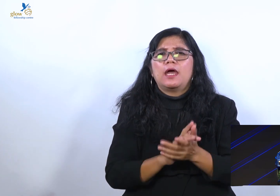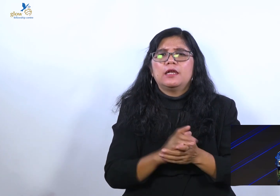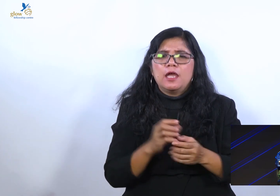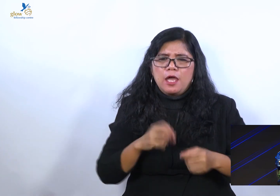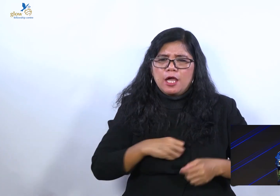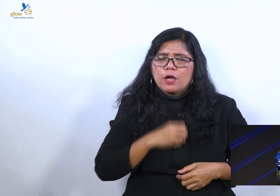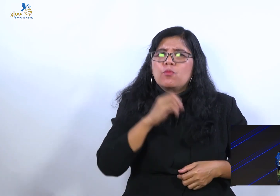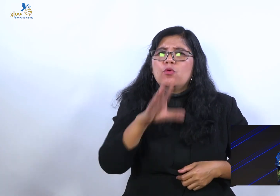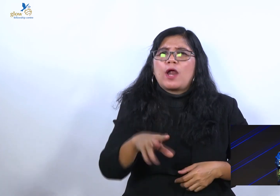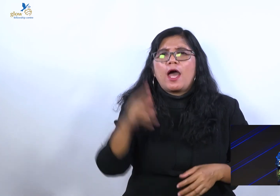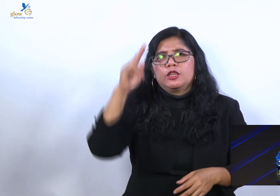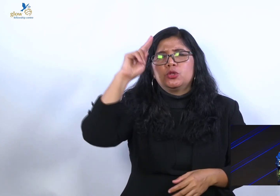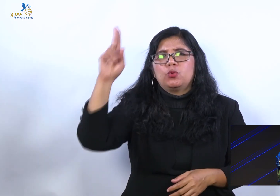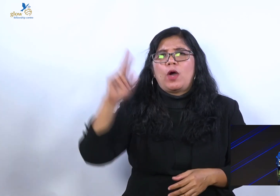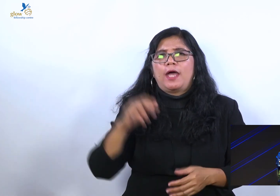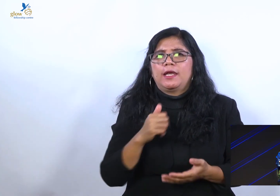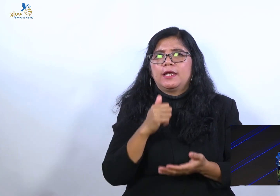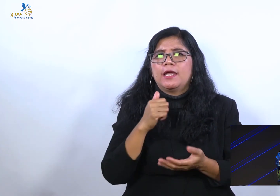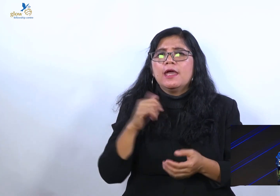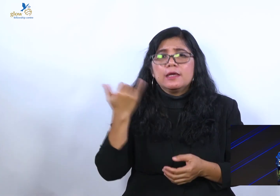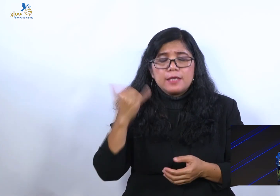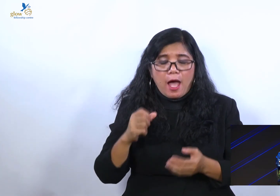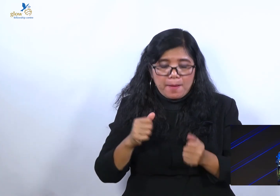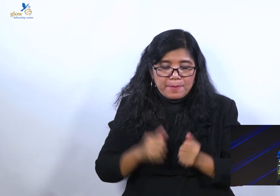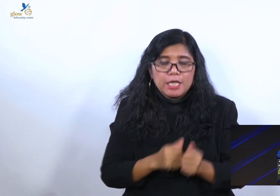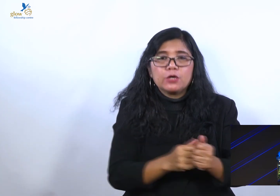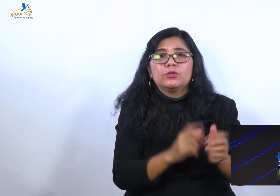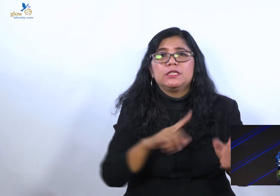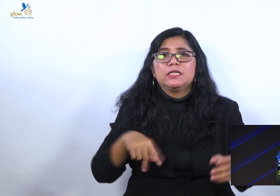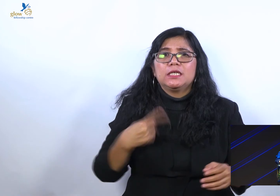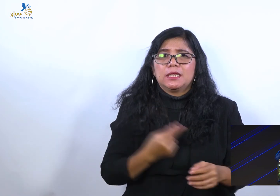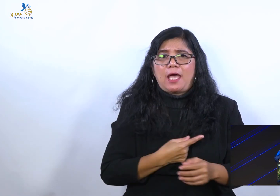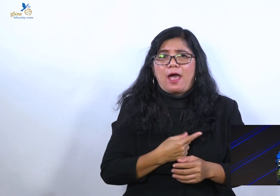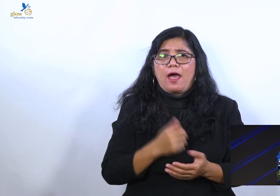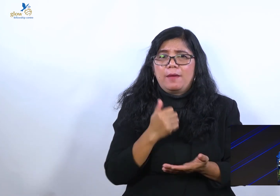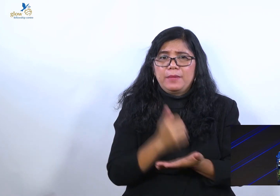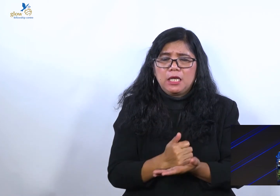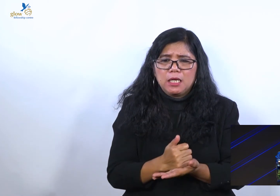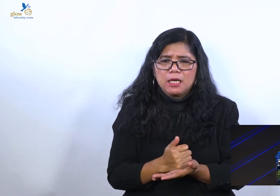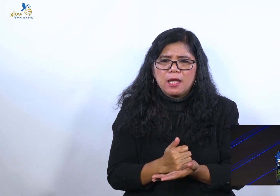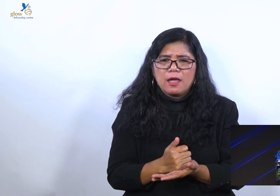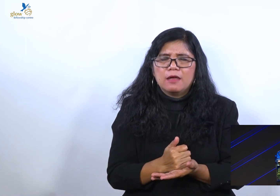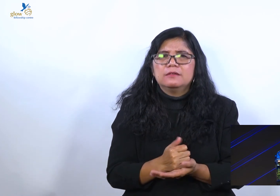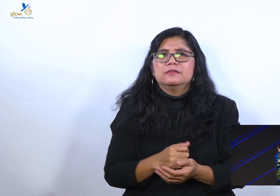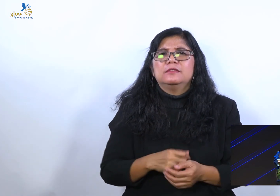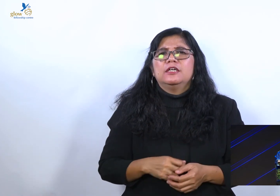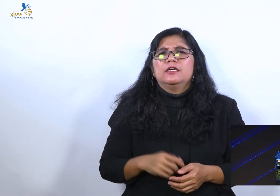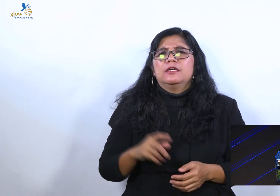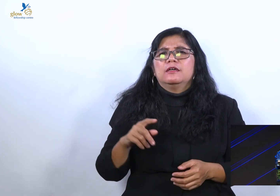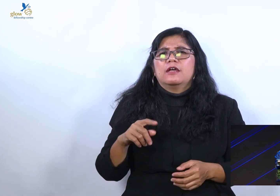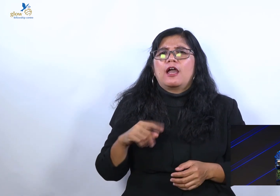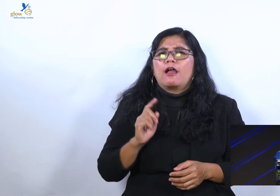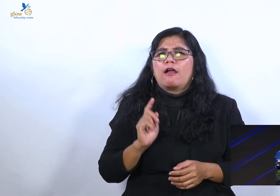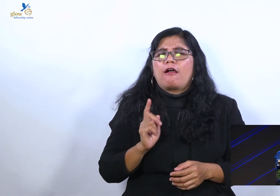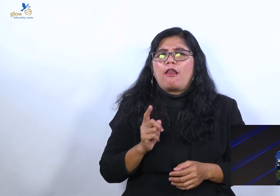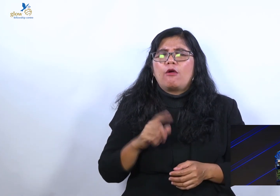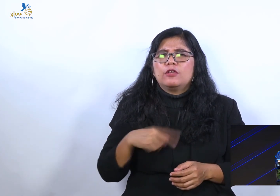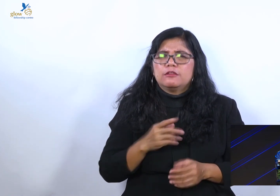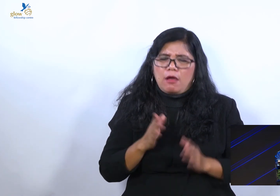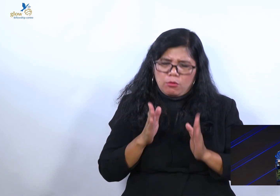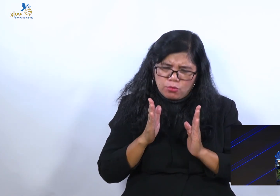kita. Jelas Alkitab bilang kalau kamu tidak milih ke kiri maupun milih ke kanan. Hidup kamu akan diberkati. Kamu tidak akan turun tapi naik. Tidak akan menjadi ekor tapi menjadi kepala.